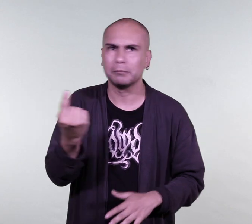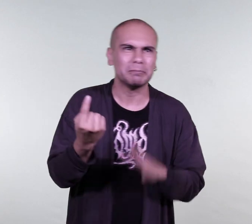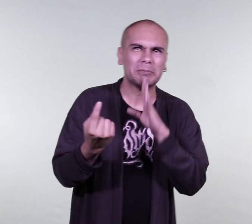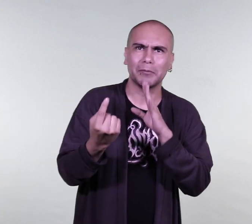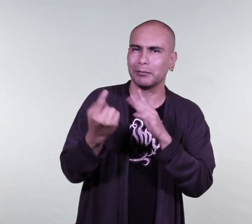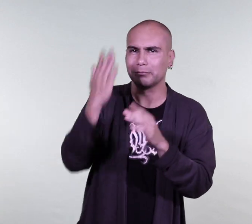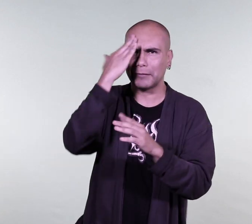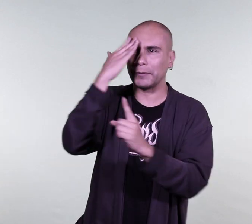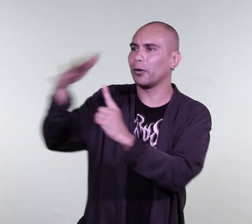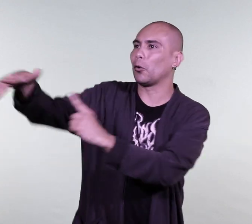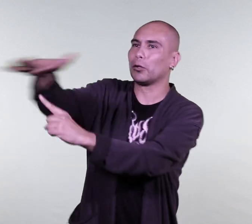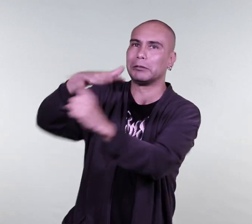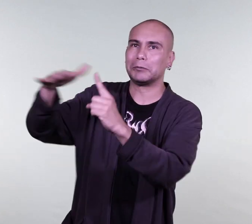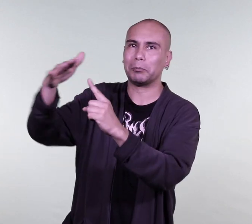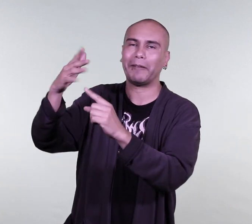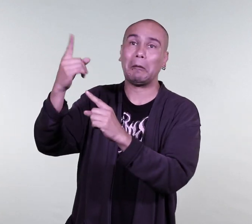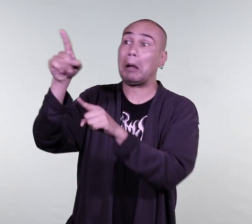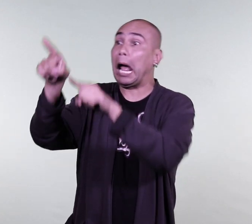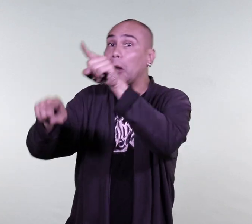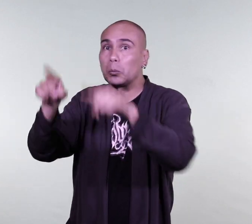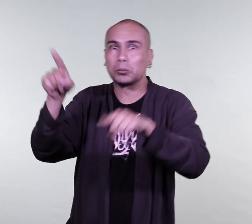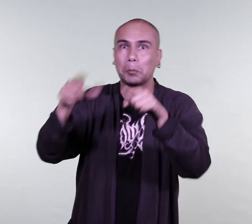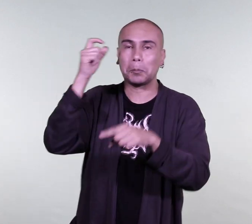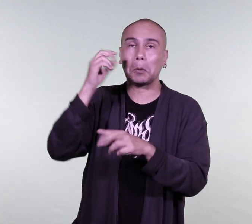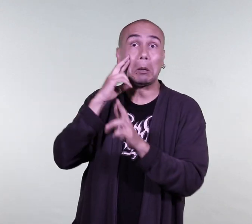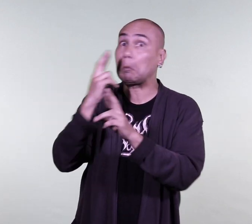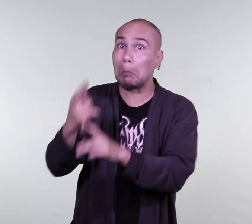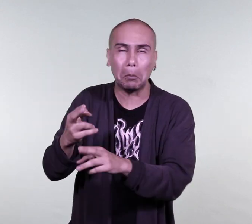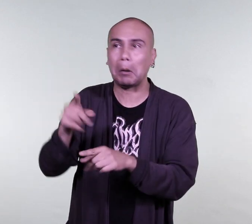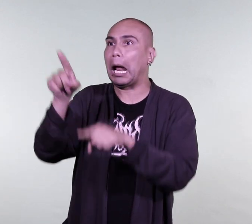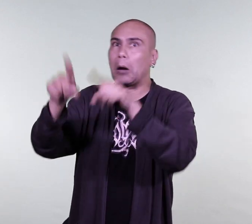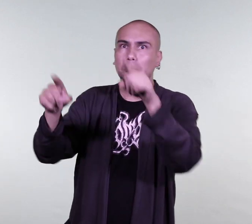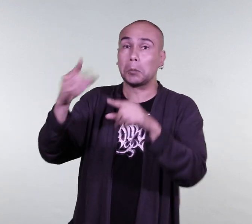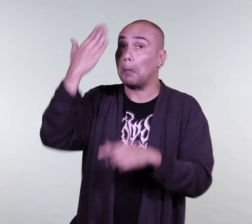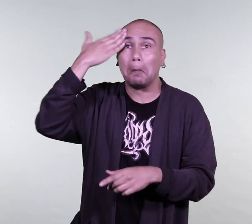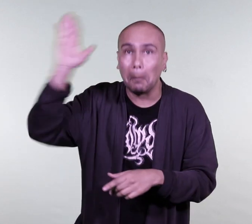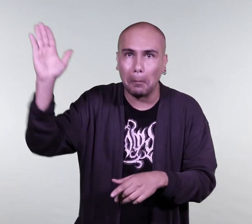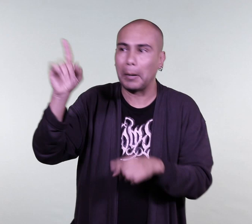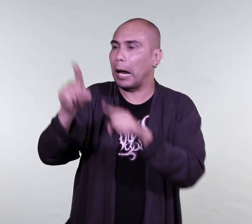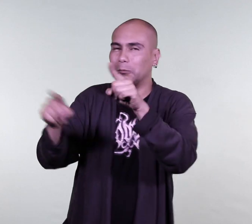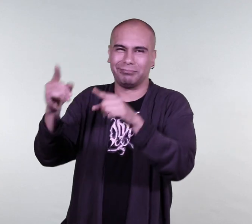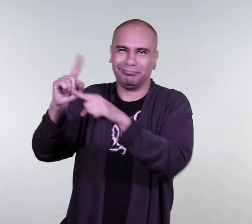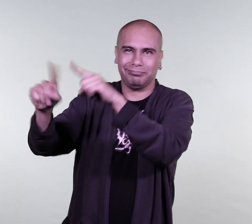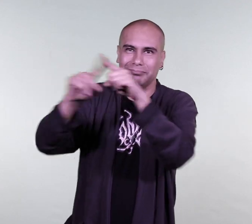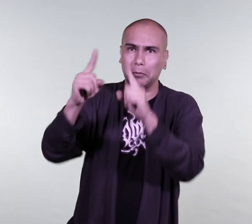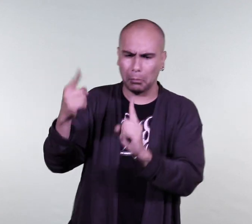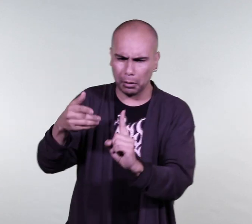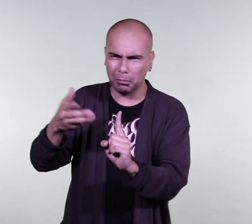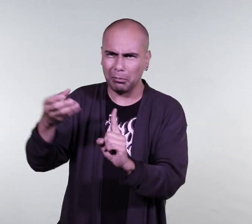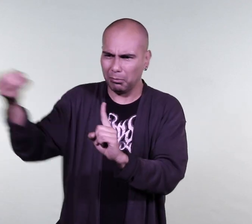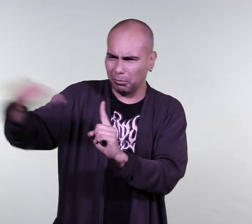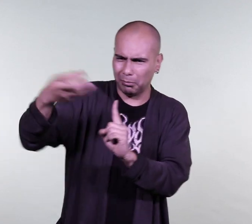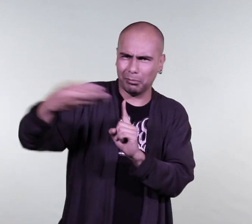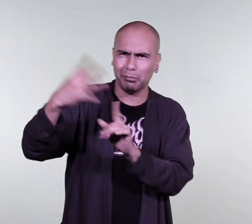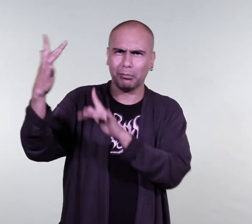este reconocimiento? ¿La conoce? Todo esto es importante analizar en primera instancia. La persona sorda tiene necesidades